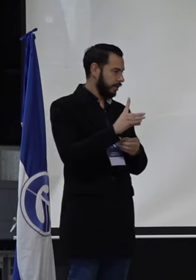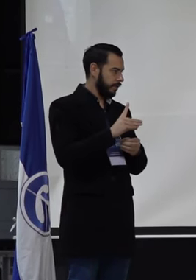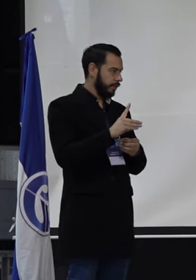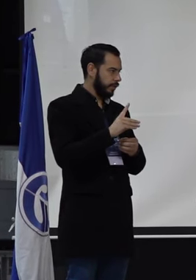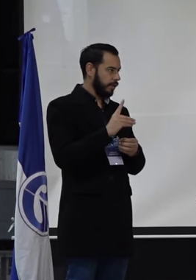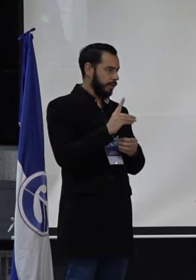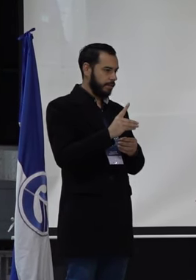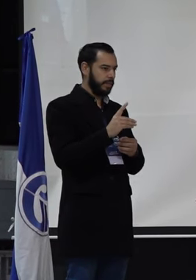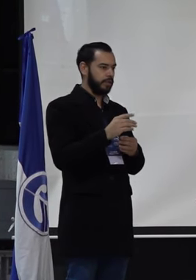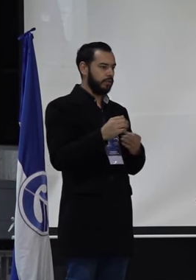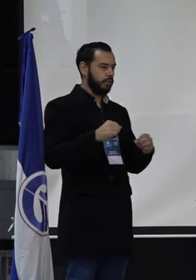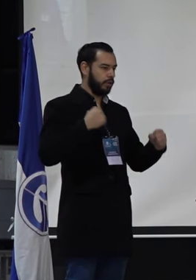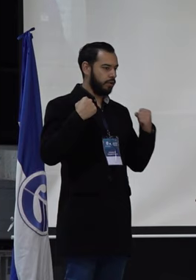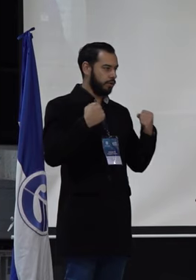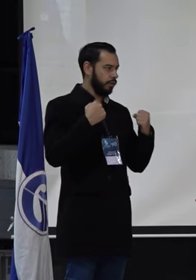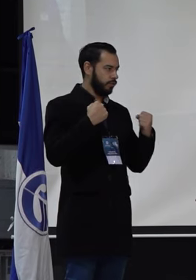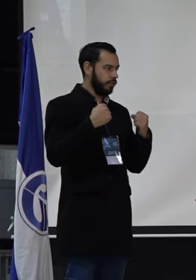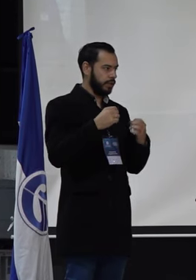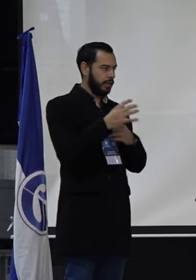en el año de 1998.